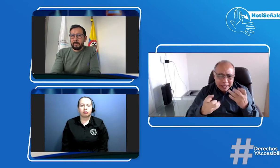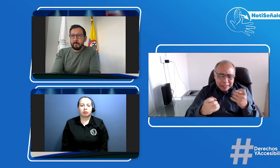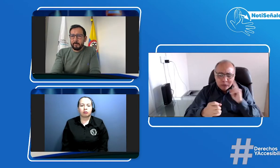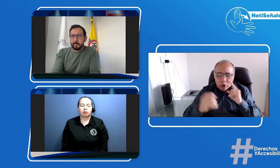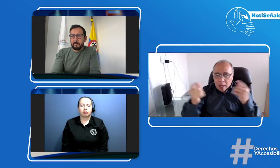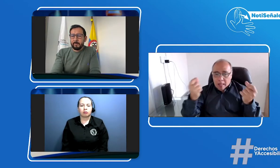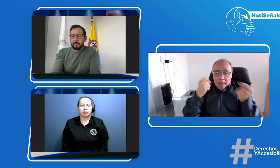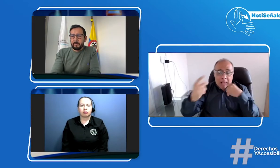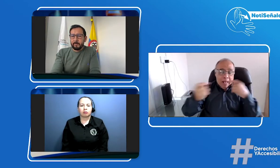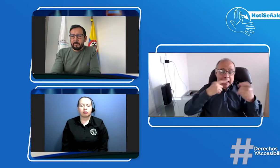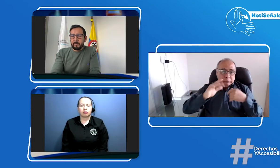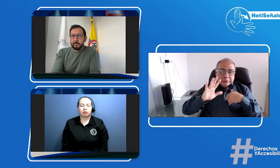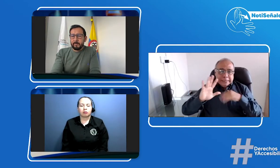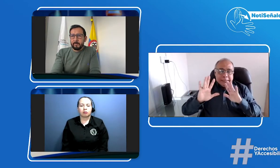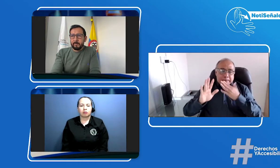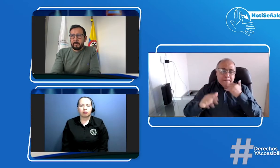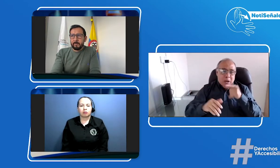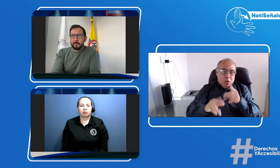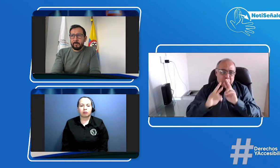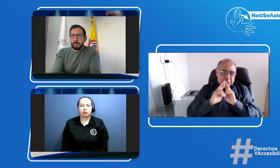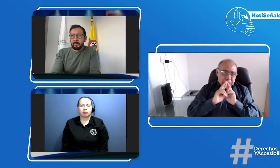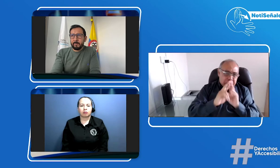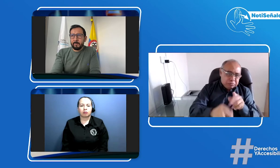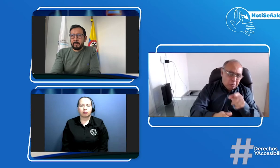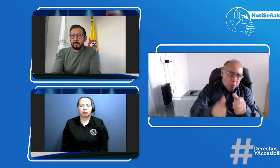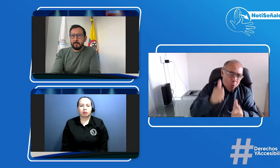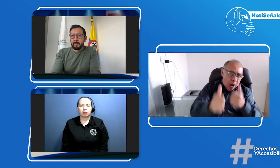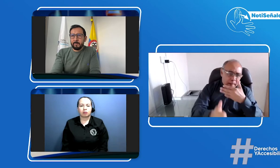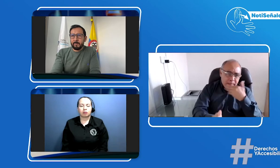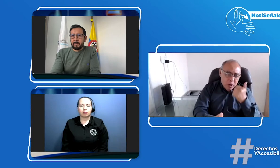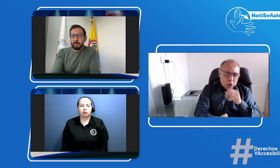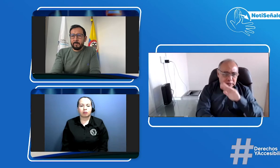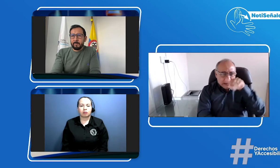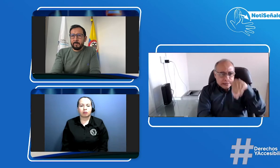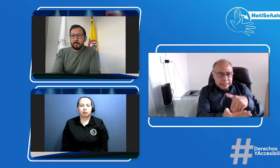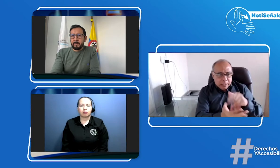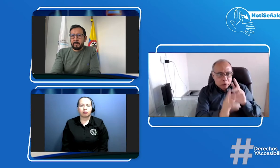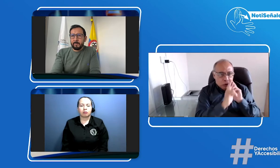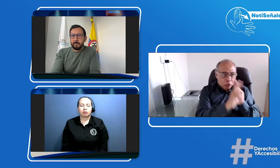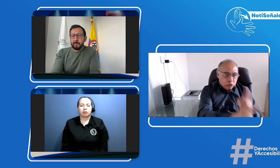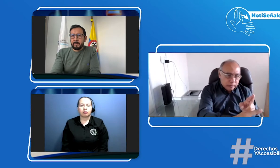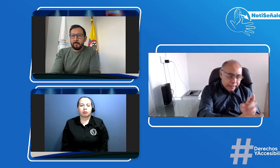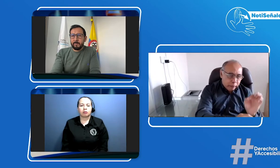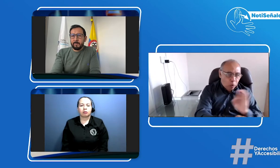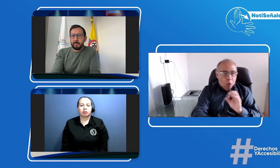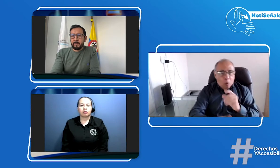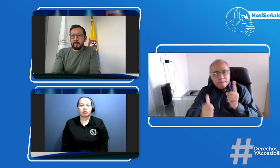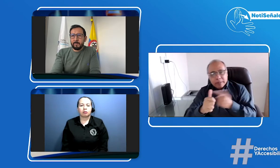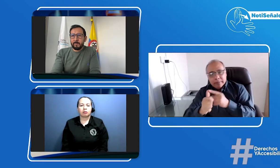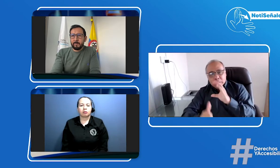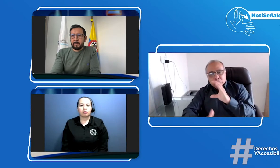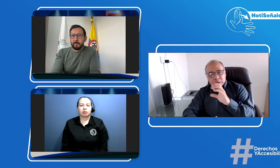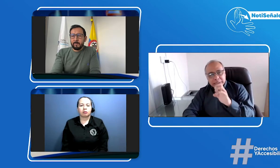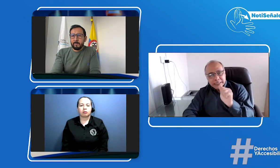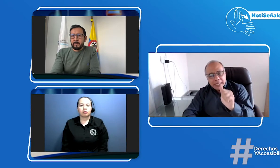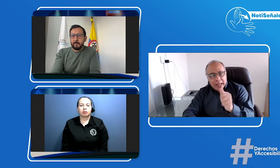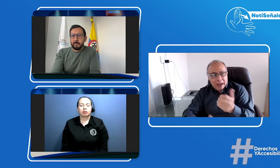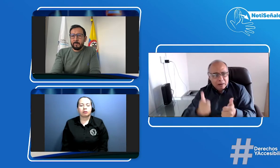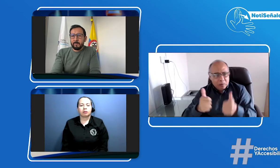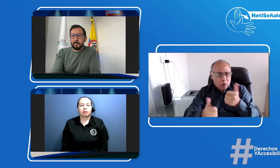RUND entonces como que todavía no hay una claridad a este respecto qué respuesta podríamos dar a ellos van primero al